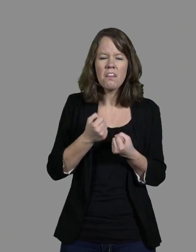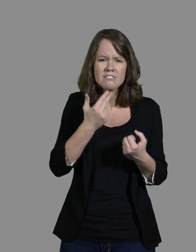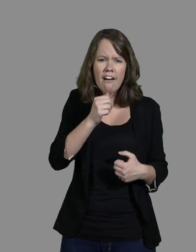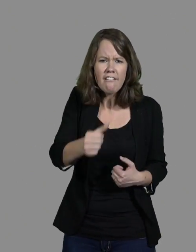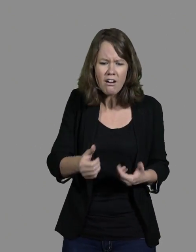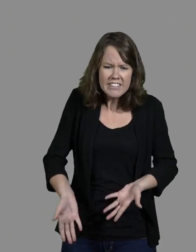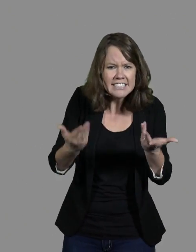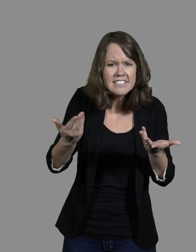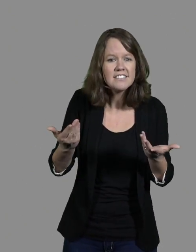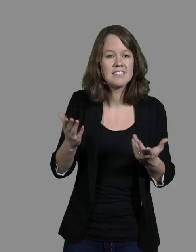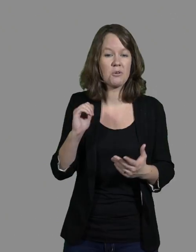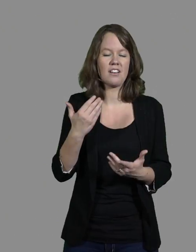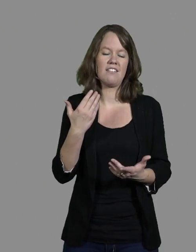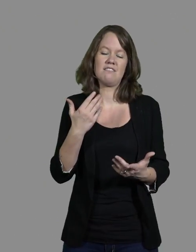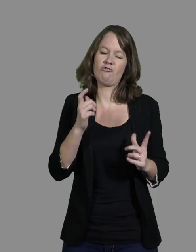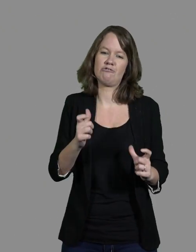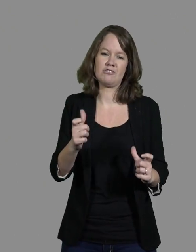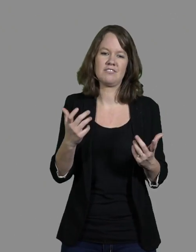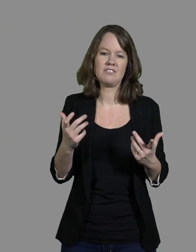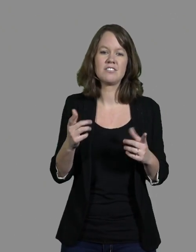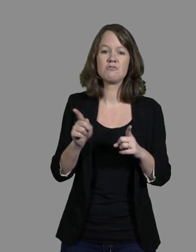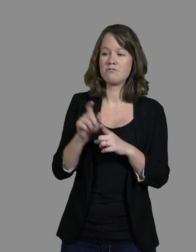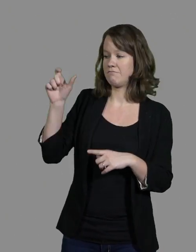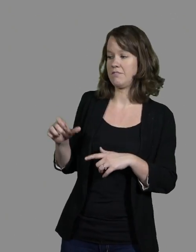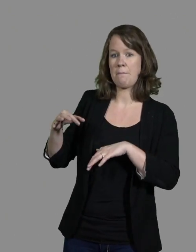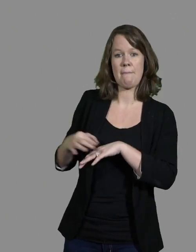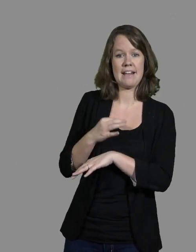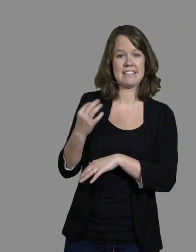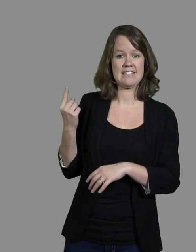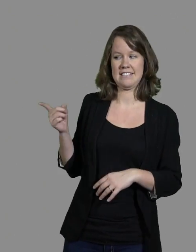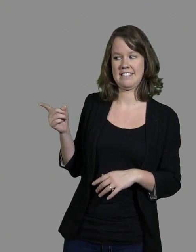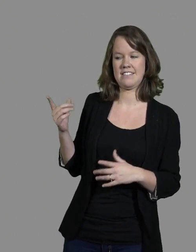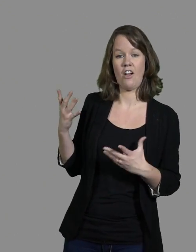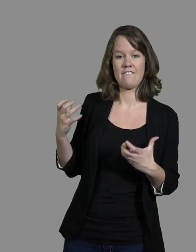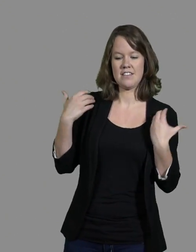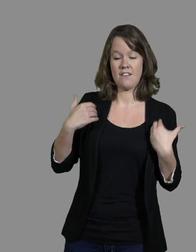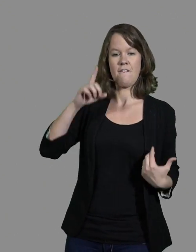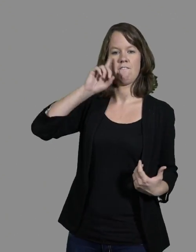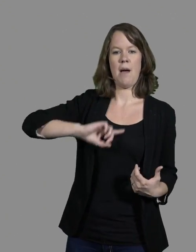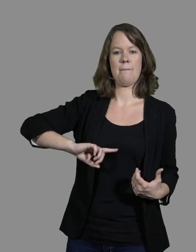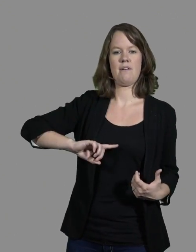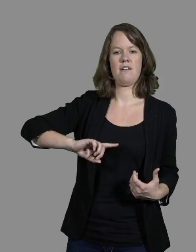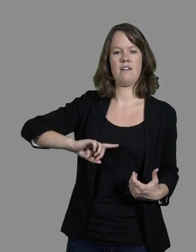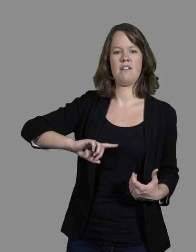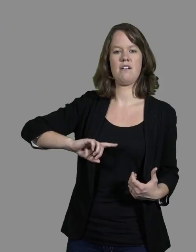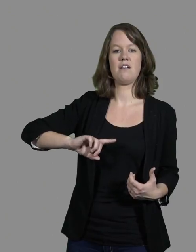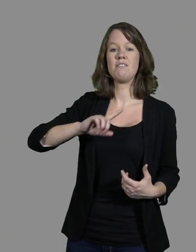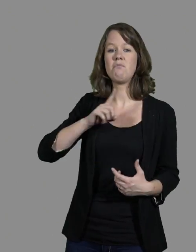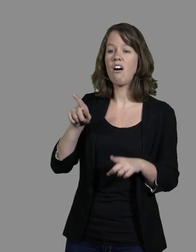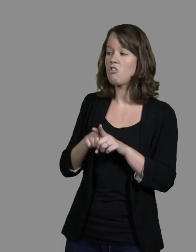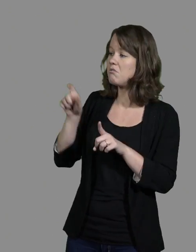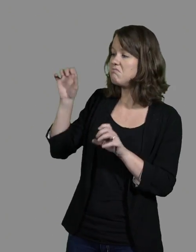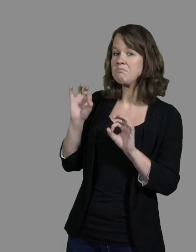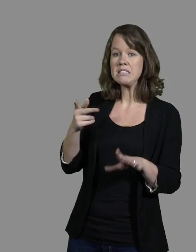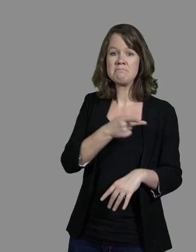pour moi, qui est très importante. C'est que mon mari, il est une femme et pas moi que j'ai mon médecin. Ou